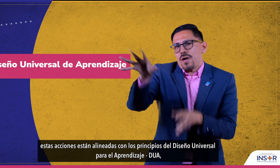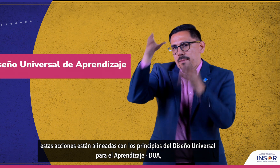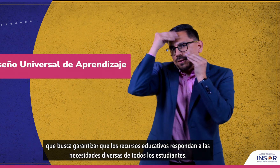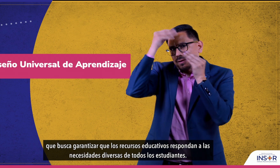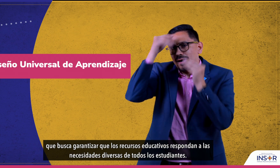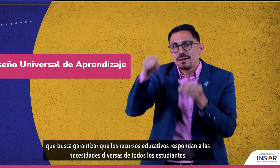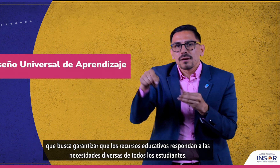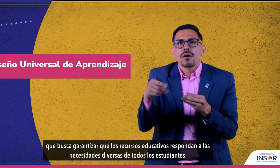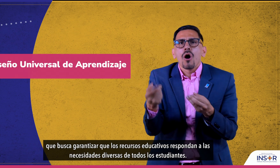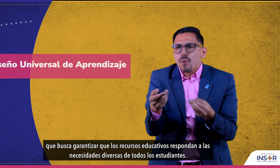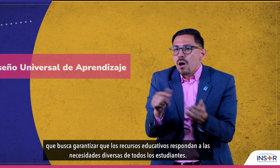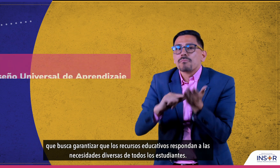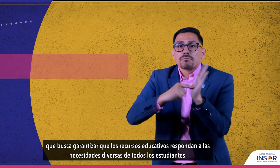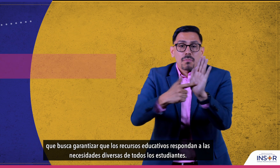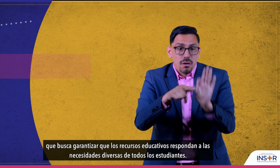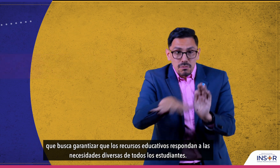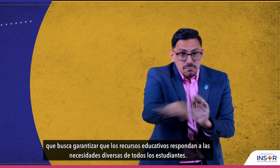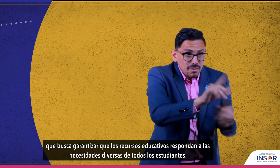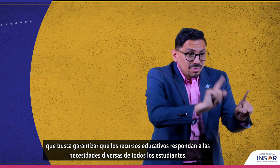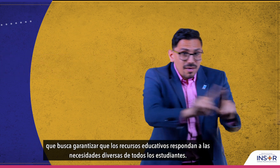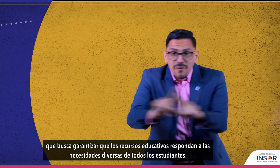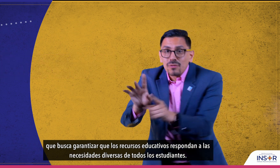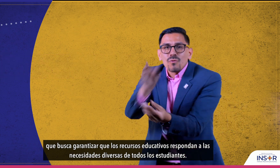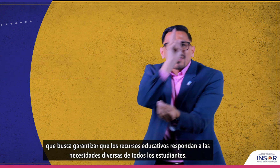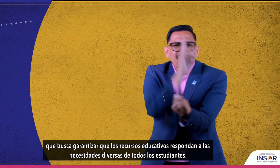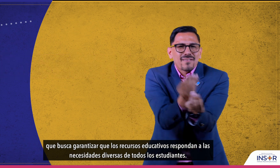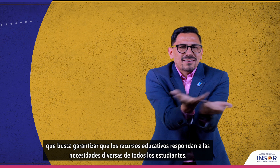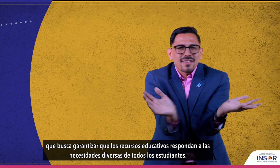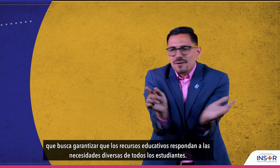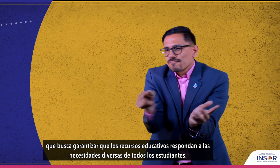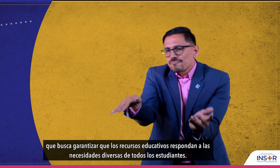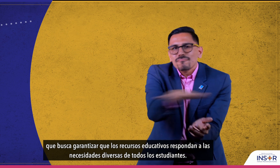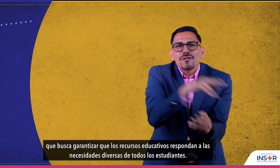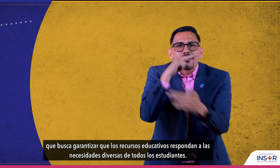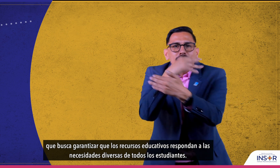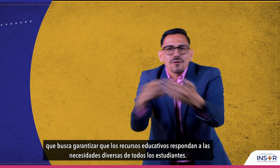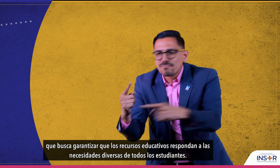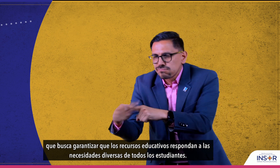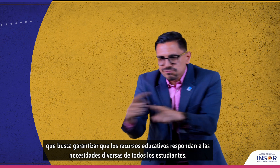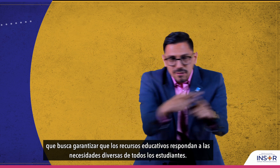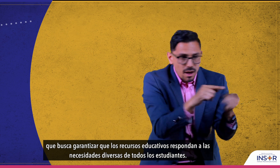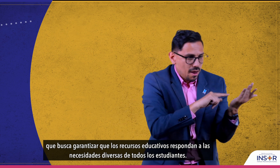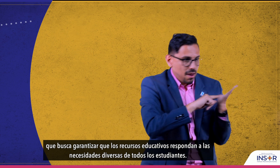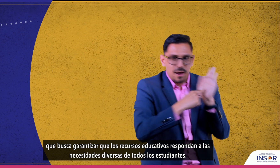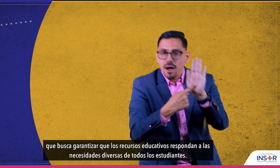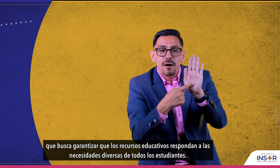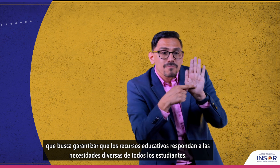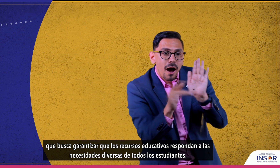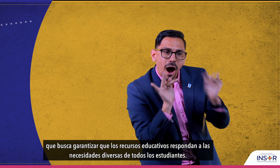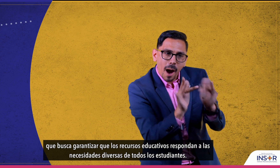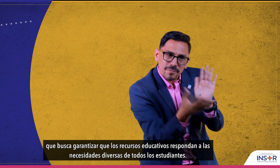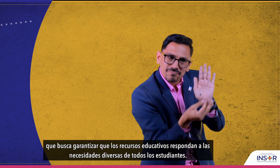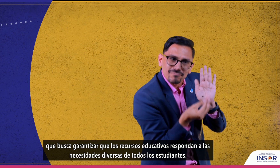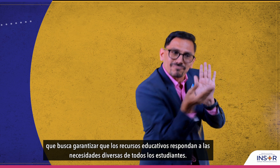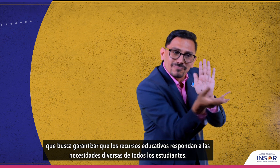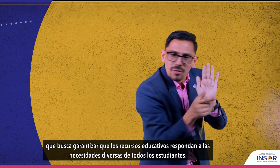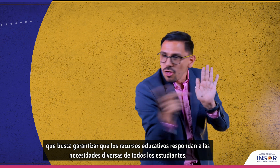que busca garantizar que los recursos educativos respondan a las necesidades diversas de todos los